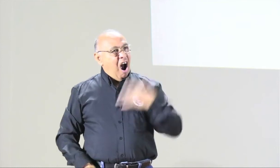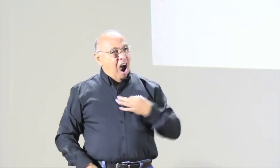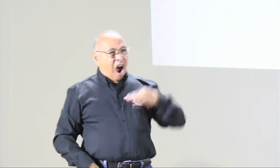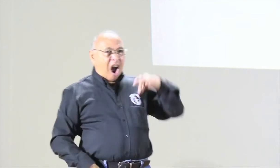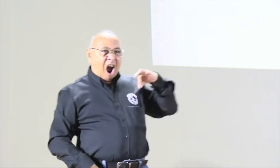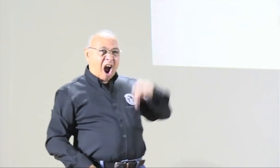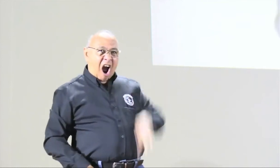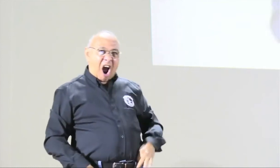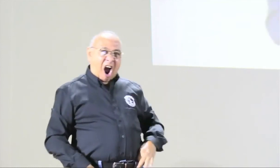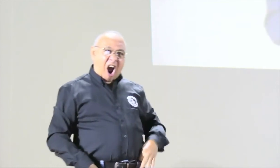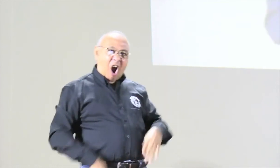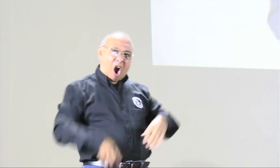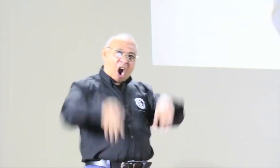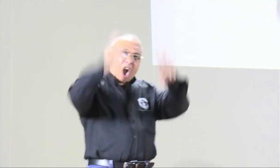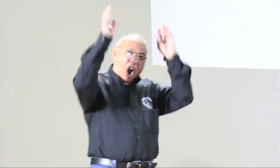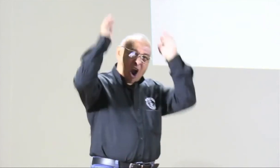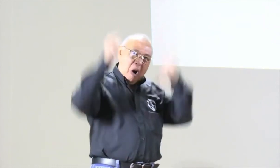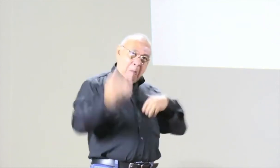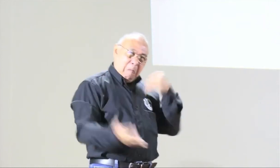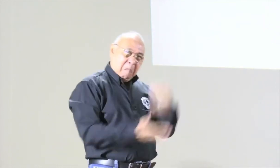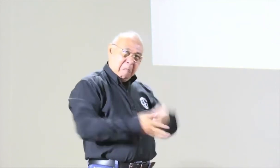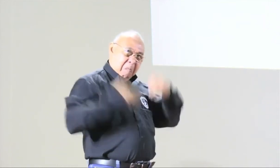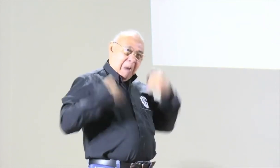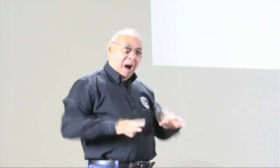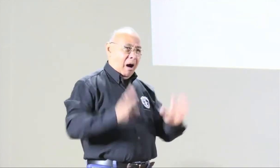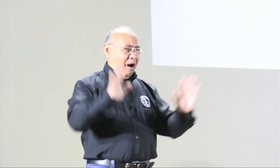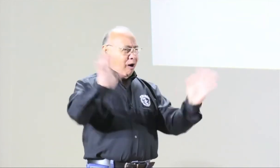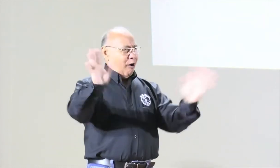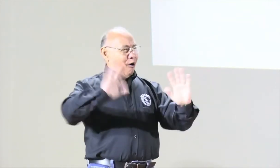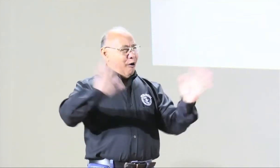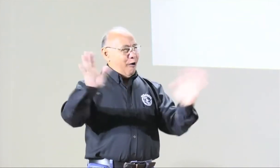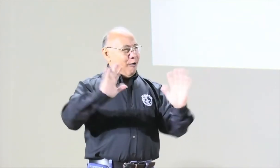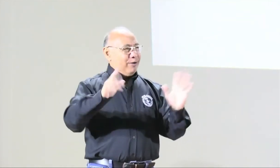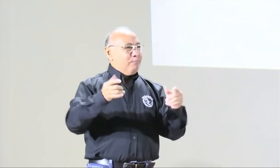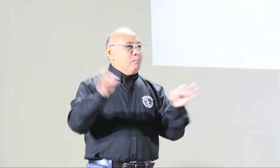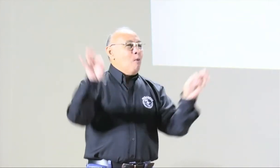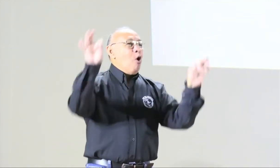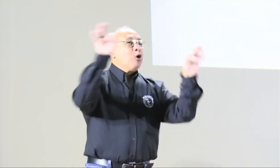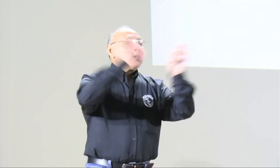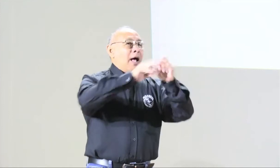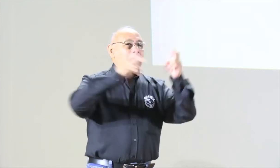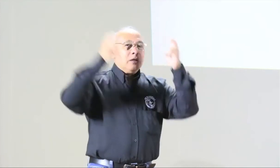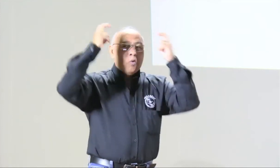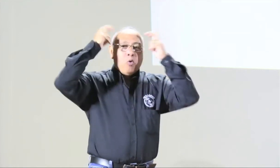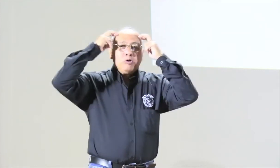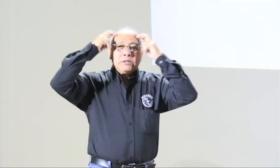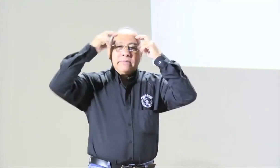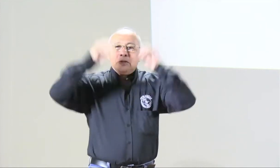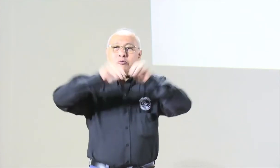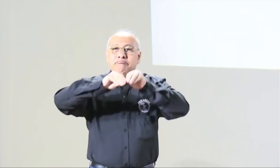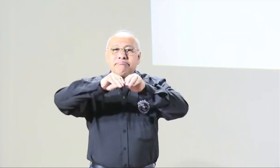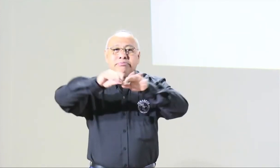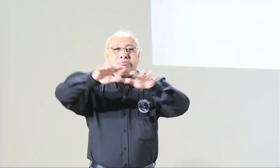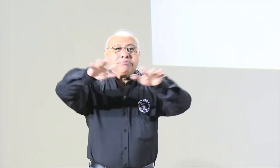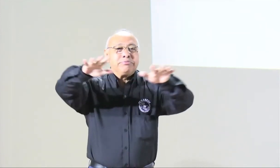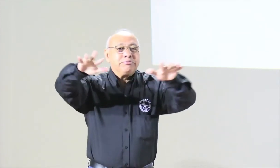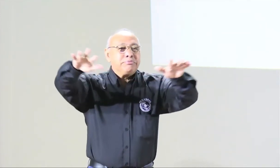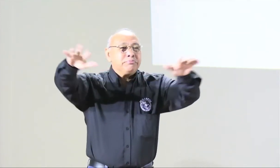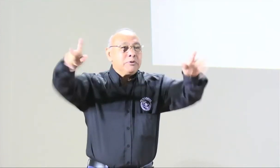¡ay, qué belleza! Ellos se ahorraron la venida o se ahorraron el pago de